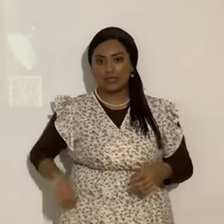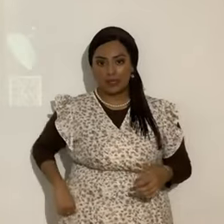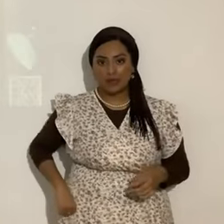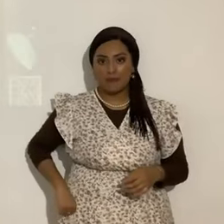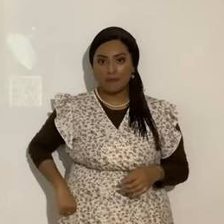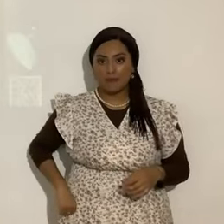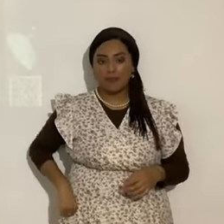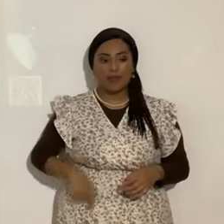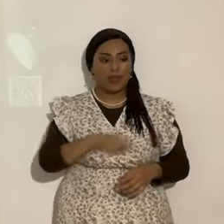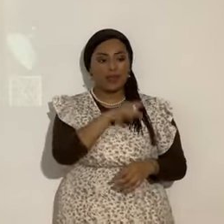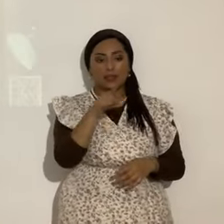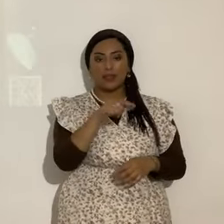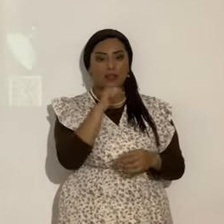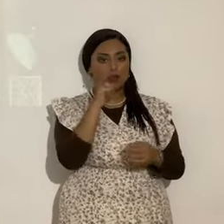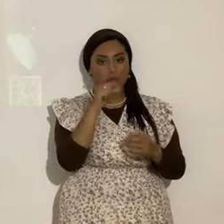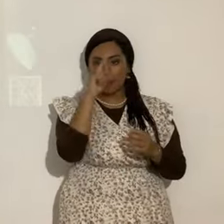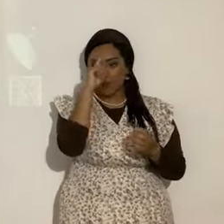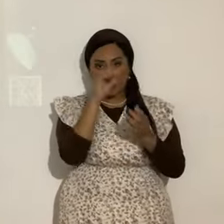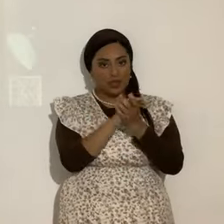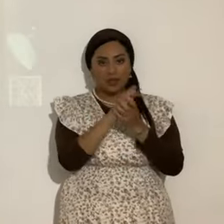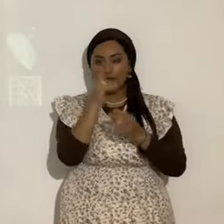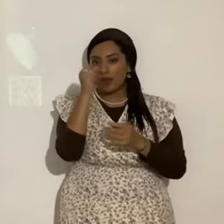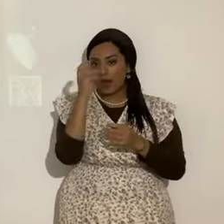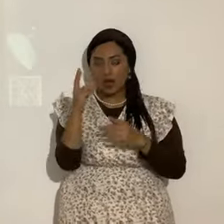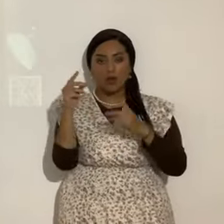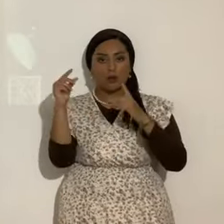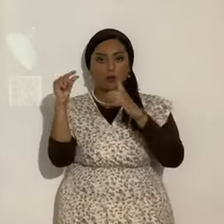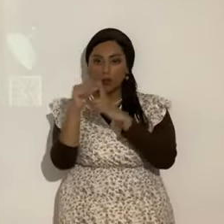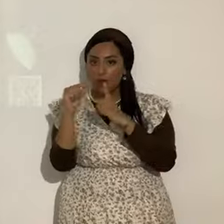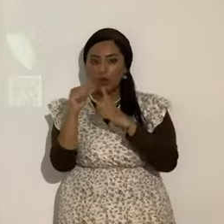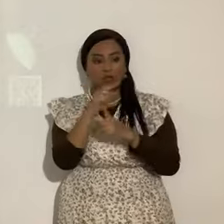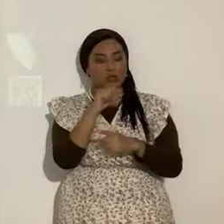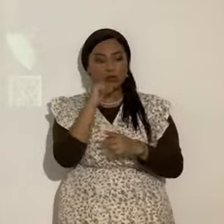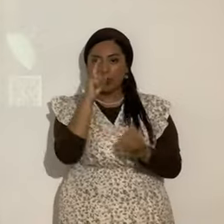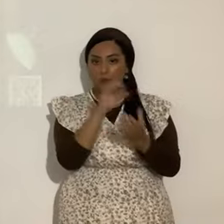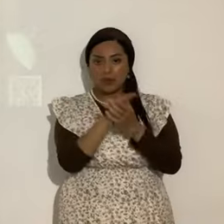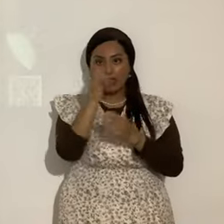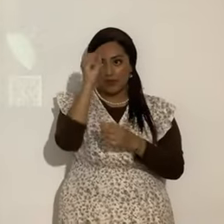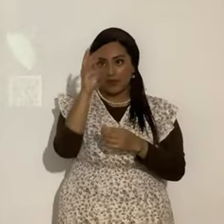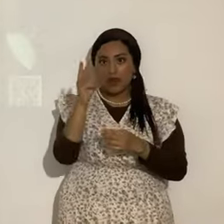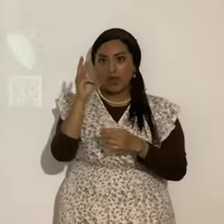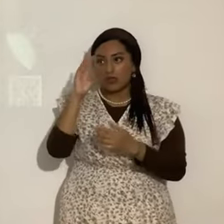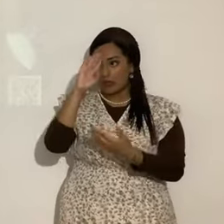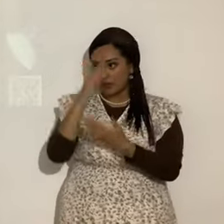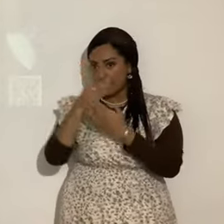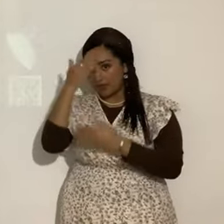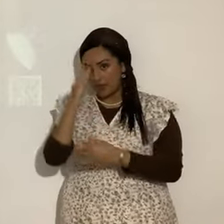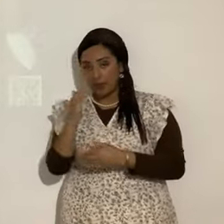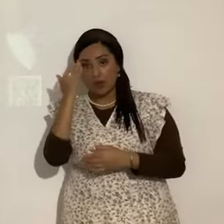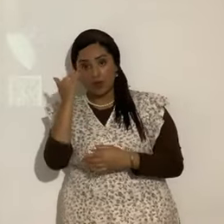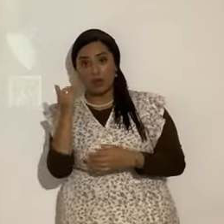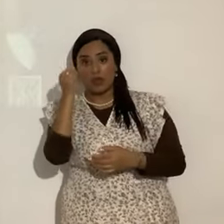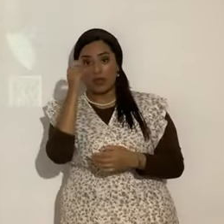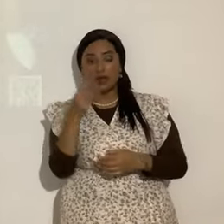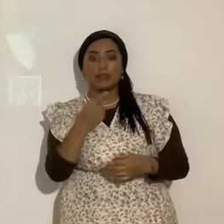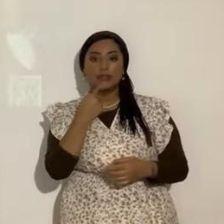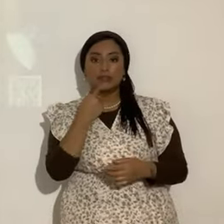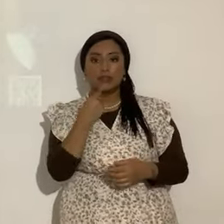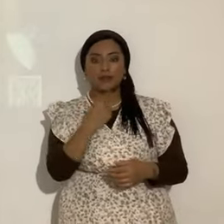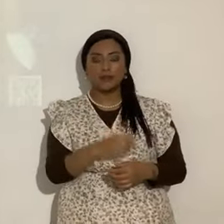No creen que Yahshua sea la palabra de Yahweh, no creen que sea el hijo de Elohim. Por eso lo está diciendo. Entonces, si